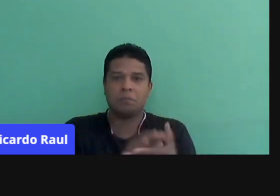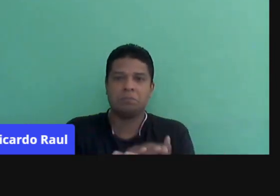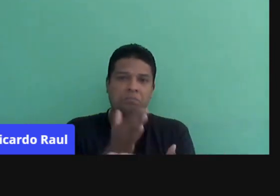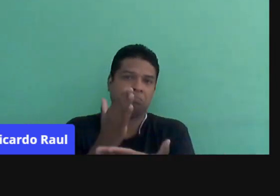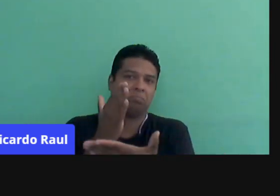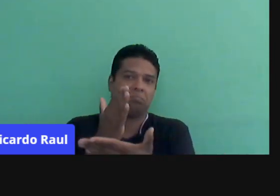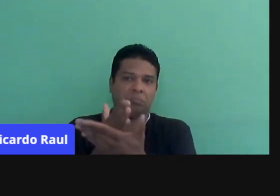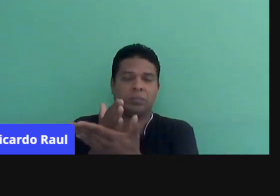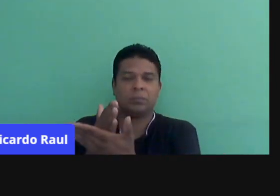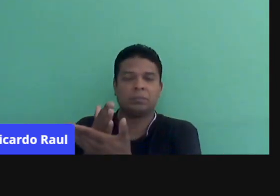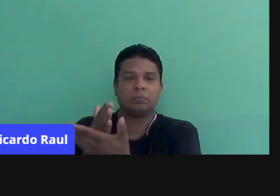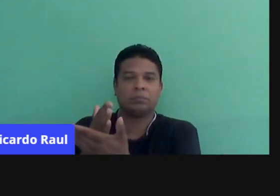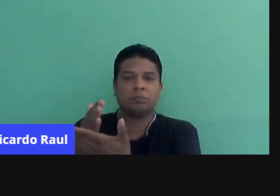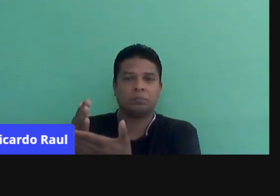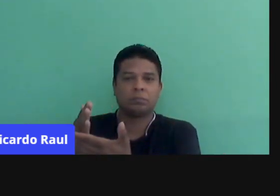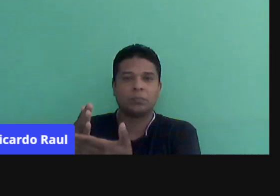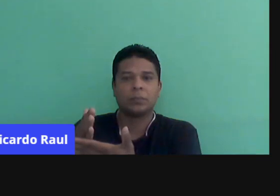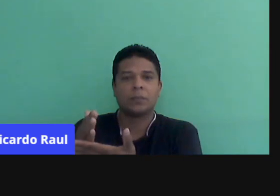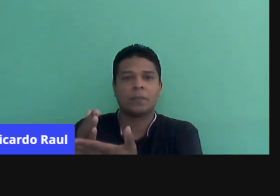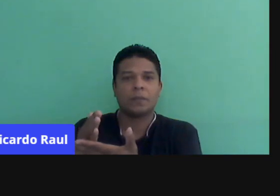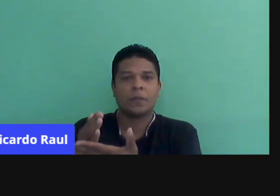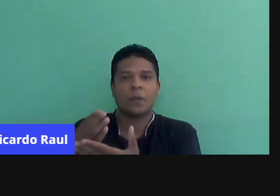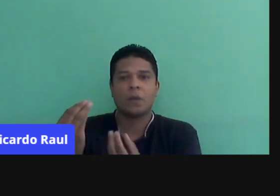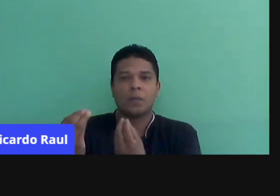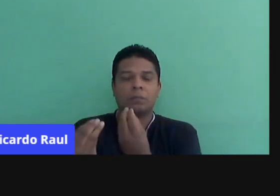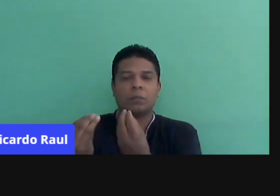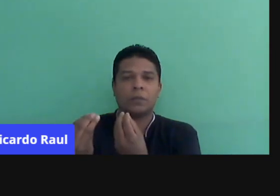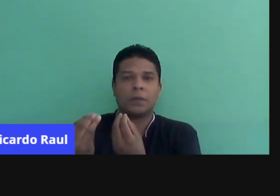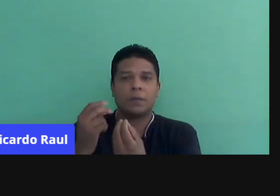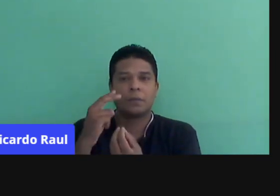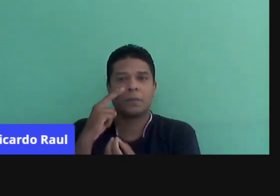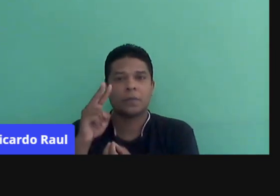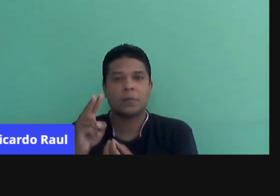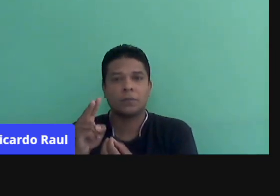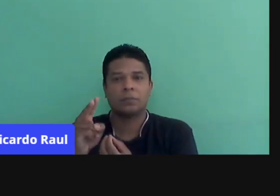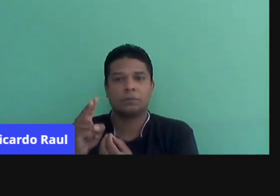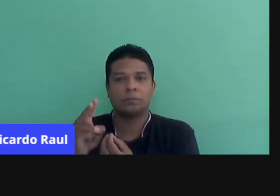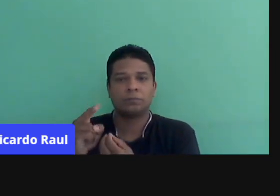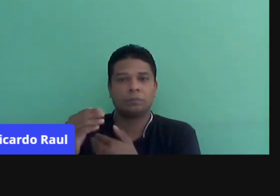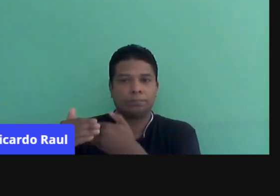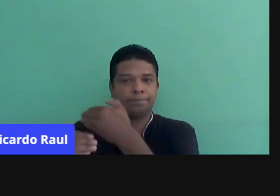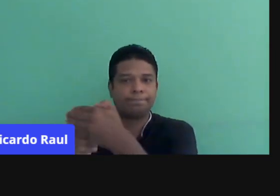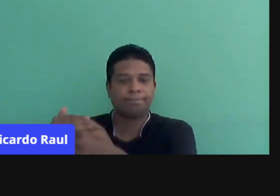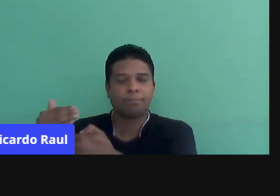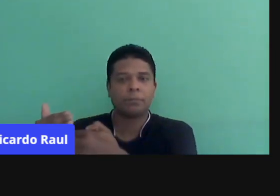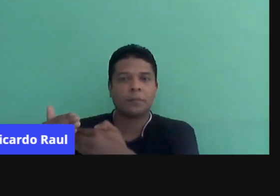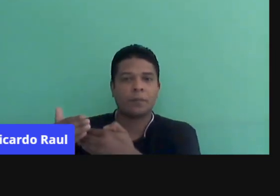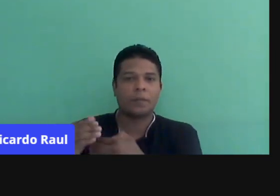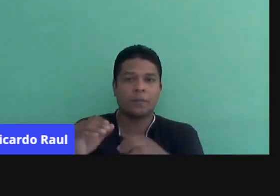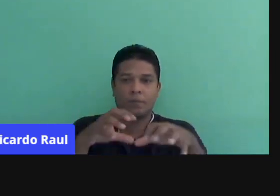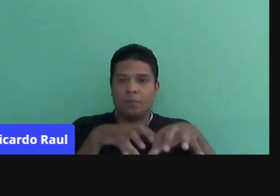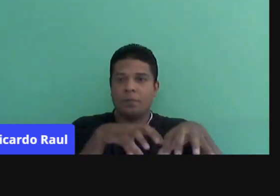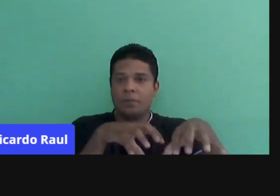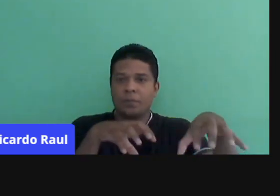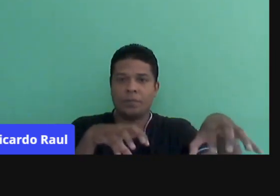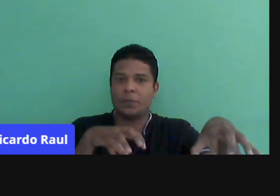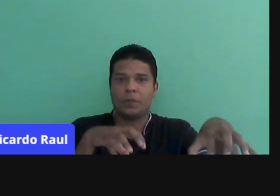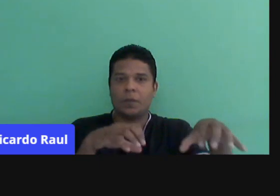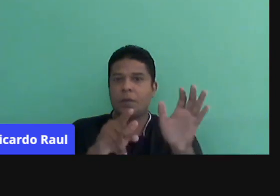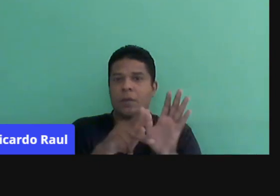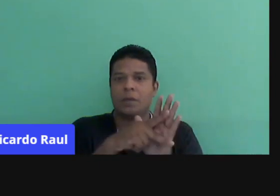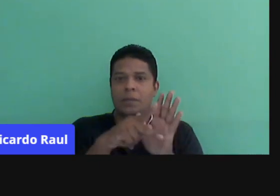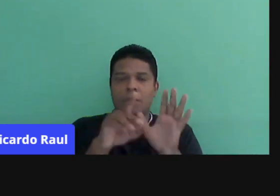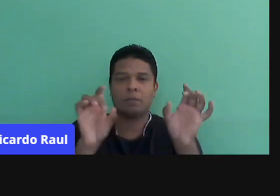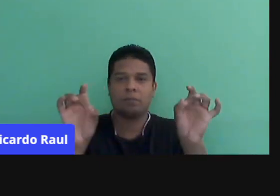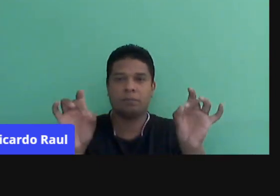das redes possuem uma forma de acompanhamento desse momento remoto, seja ele não é especificado o time de